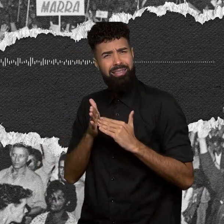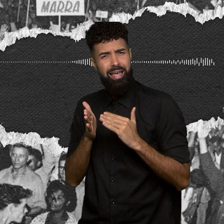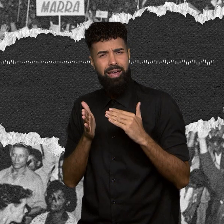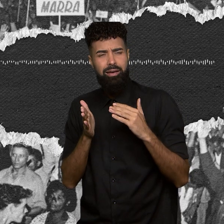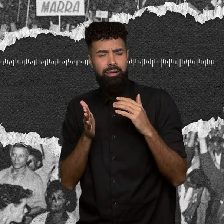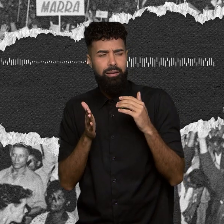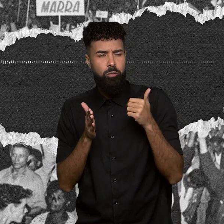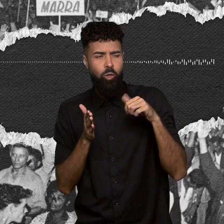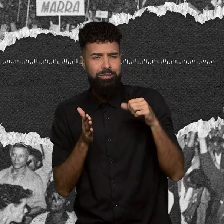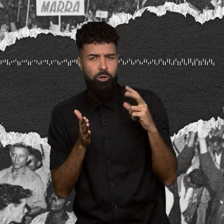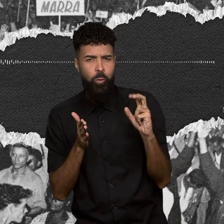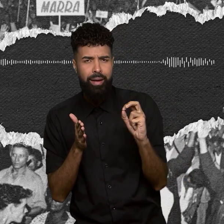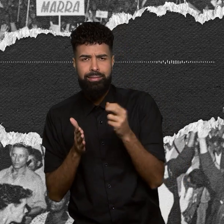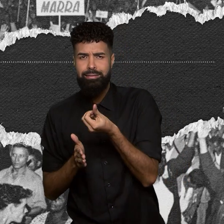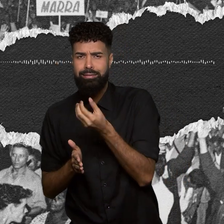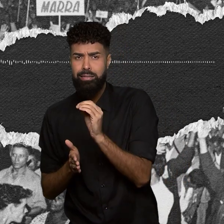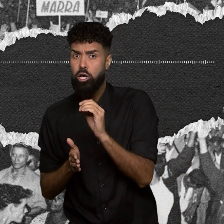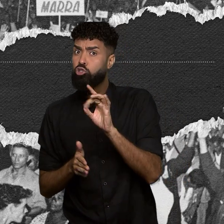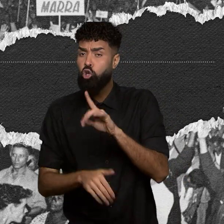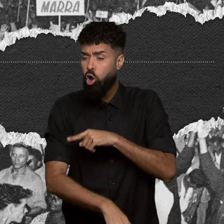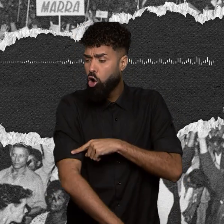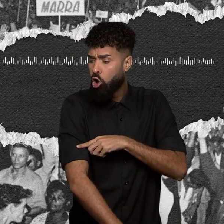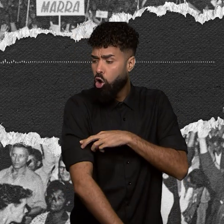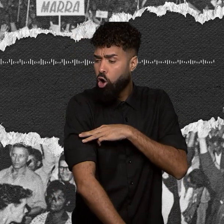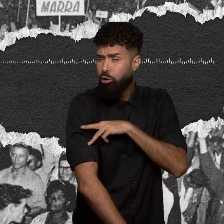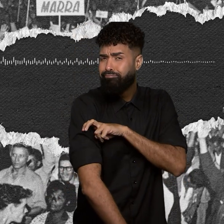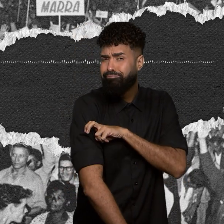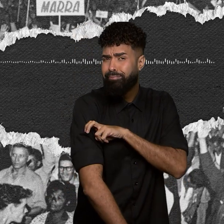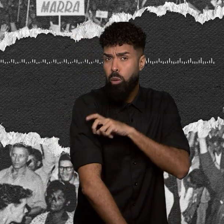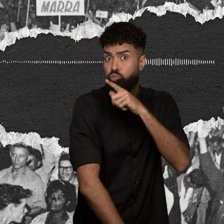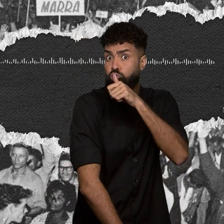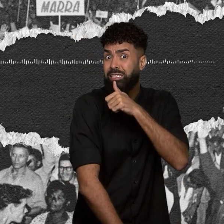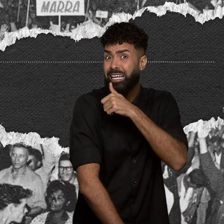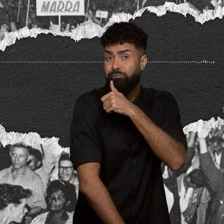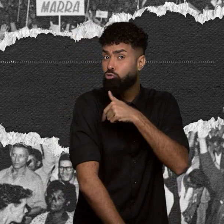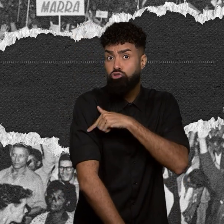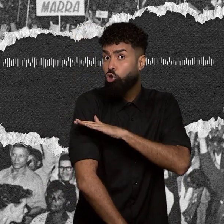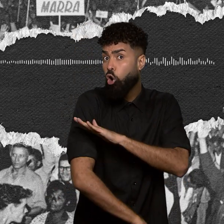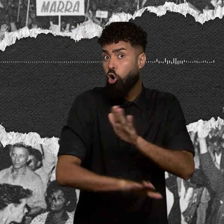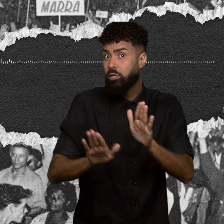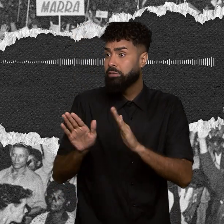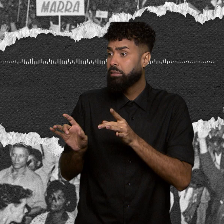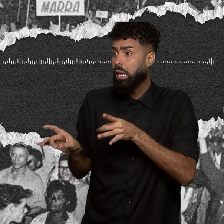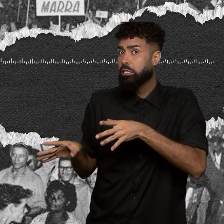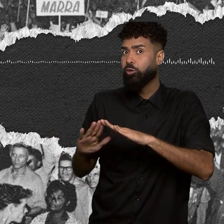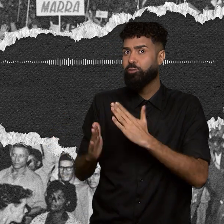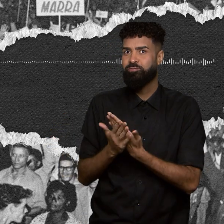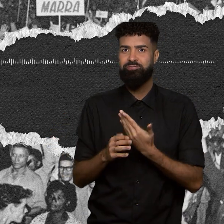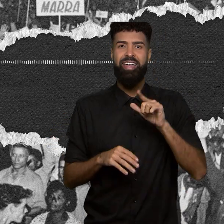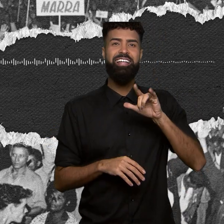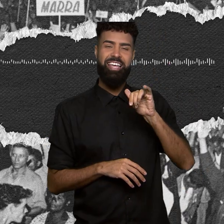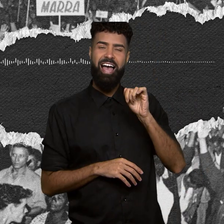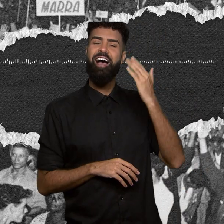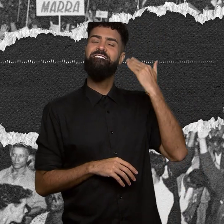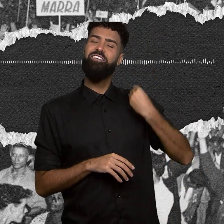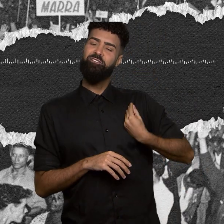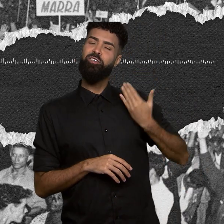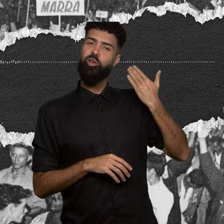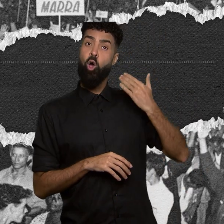era o primário com muito sacrifício. Lia Faria viveu nessa época. Hoje é professora da Universidade Estadual do Rio de